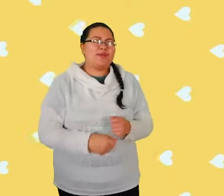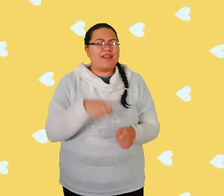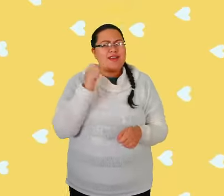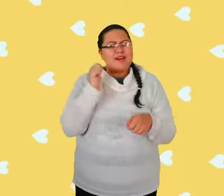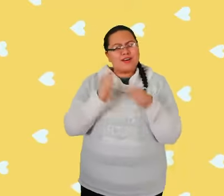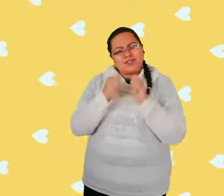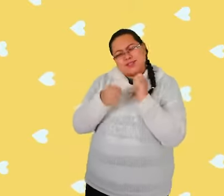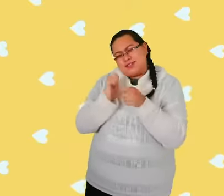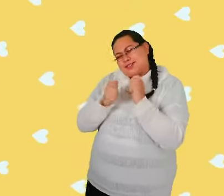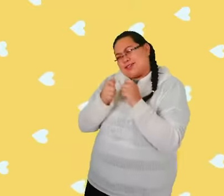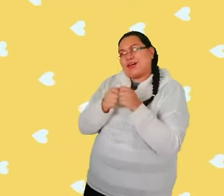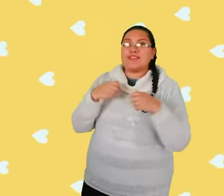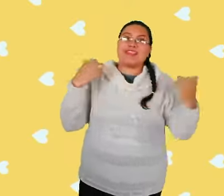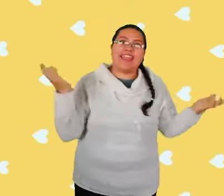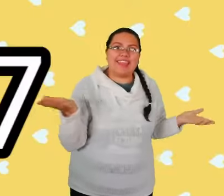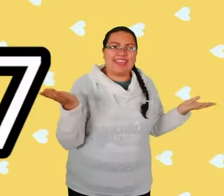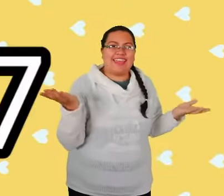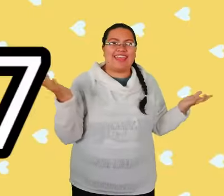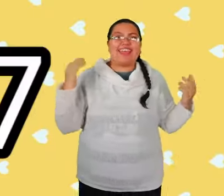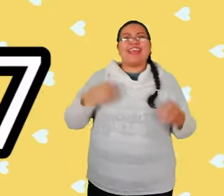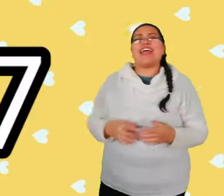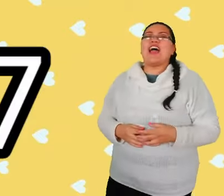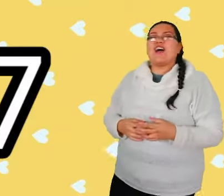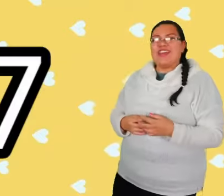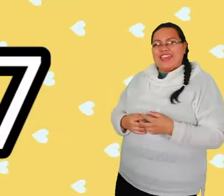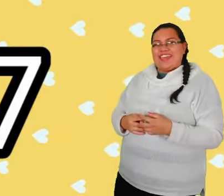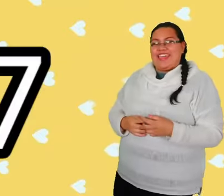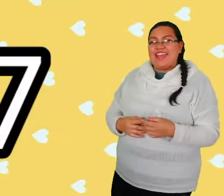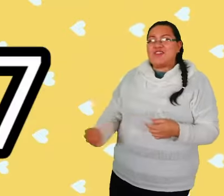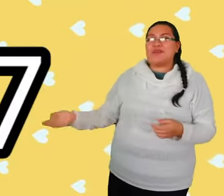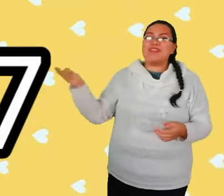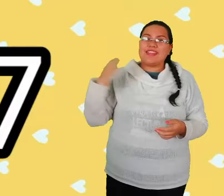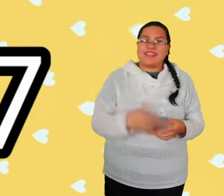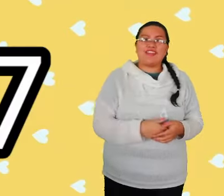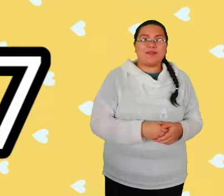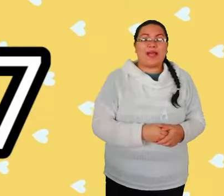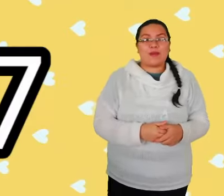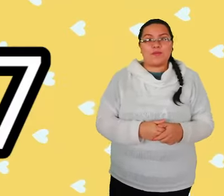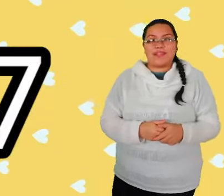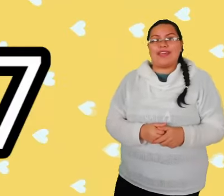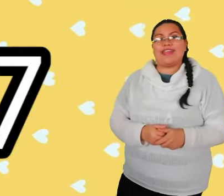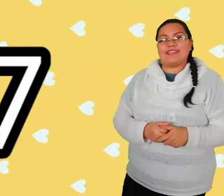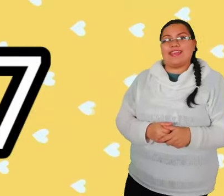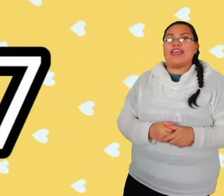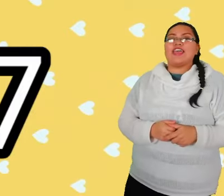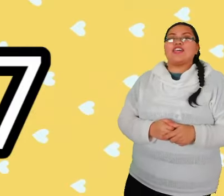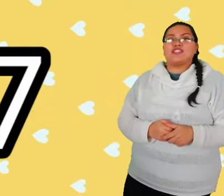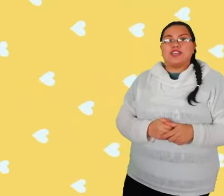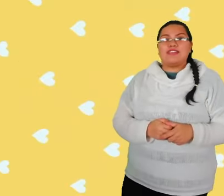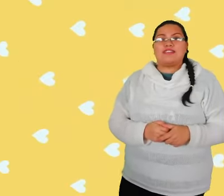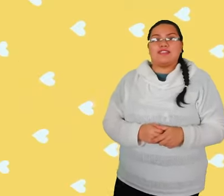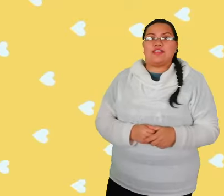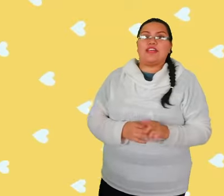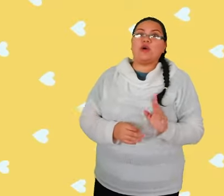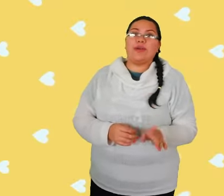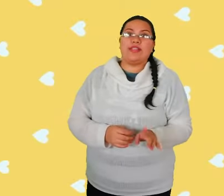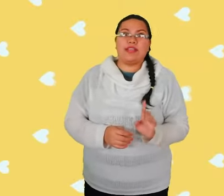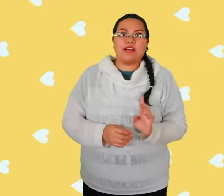número 7. Ok, el número 7 nos va a acompañar, así que yo necesito que cuenten